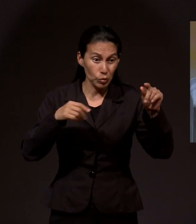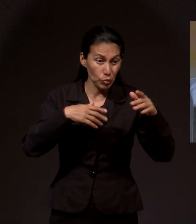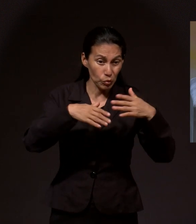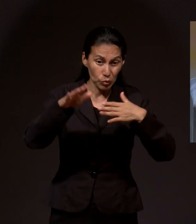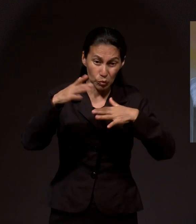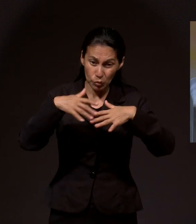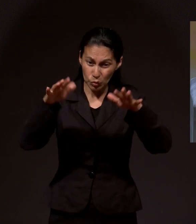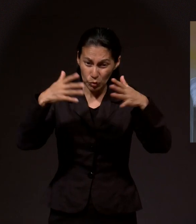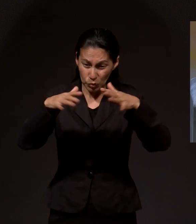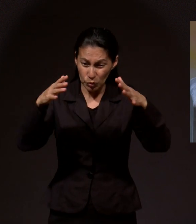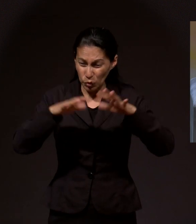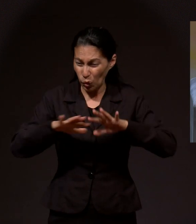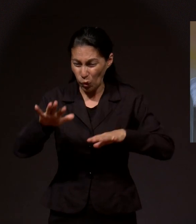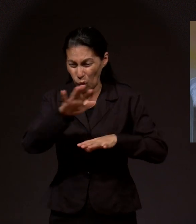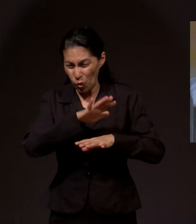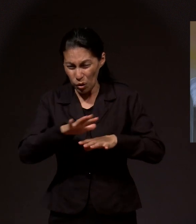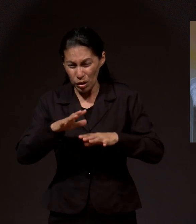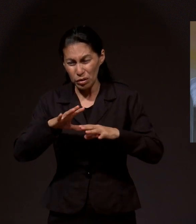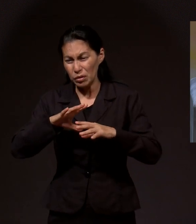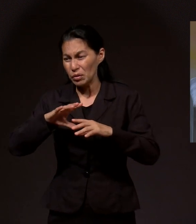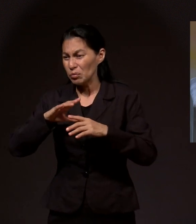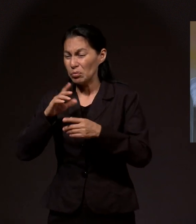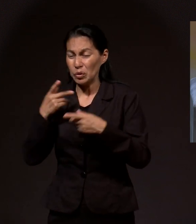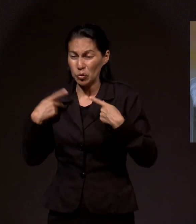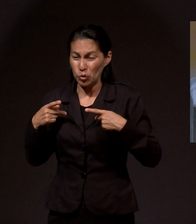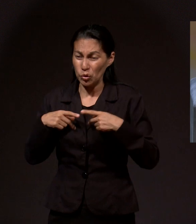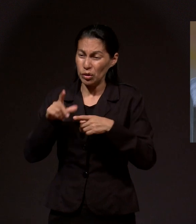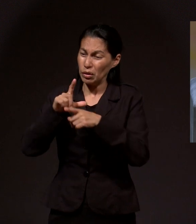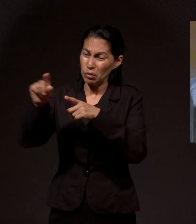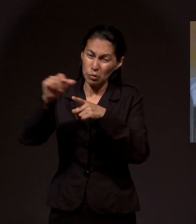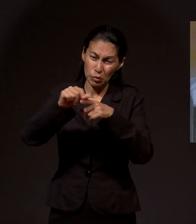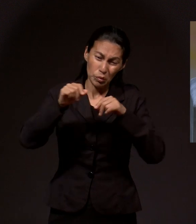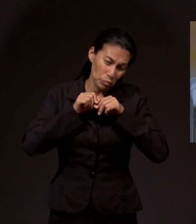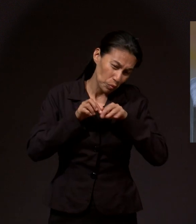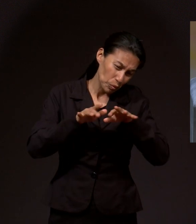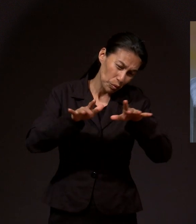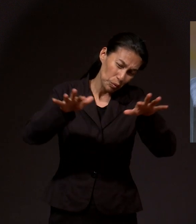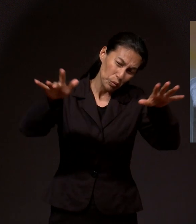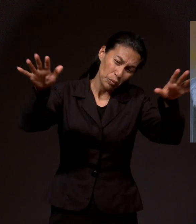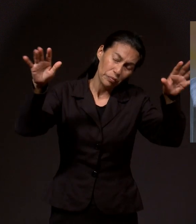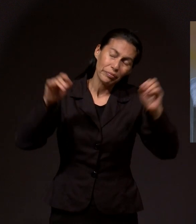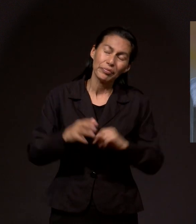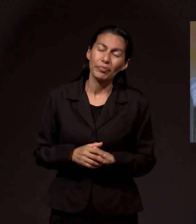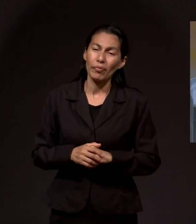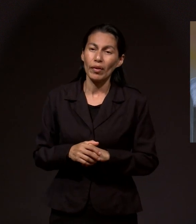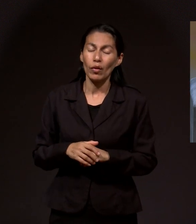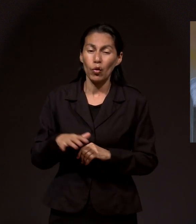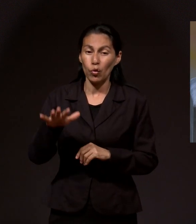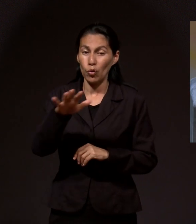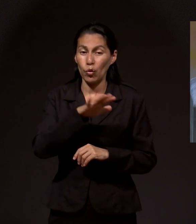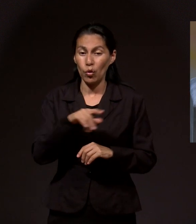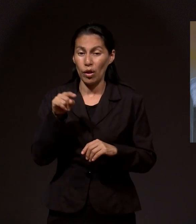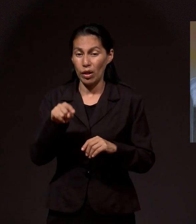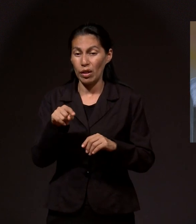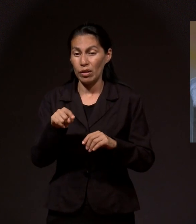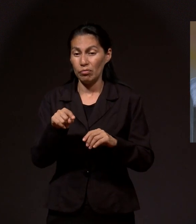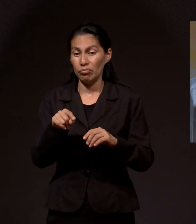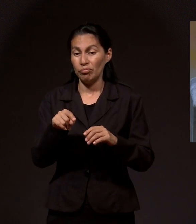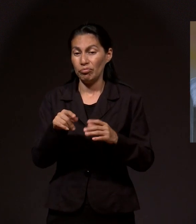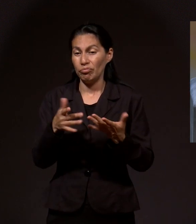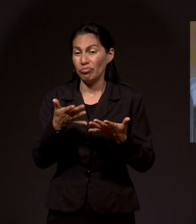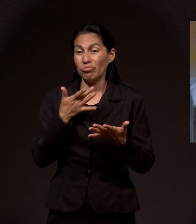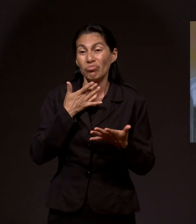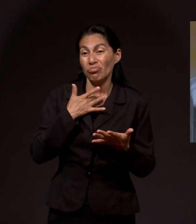ocho, seis colonias alrededor, porque había explotado un tanque de combustible.